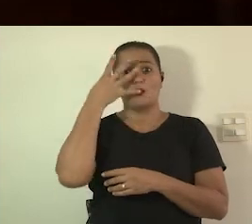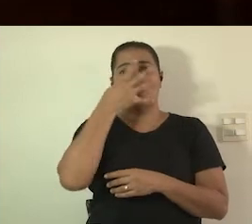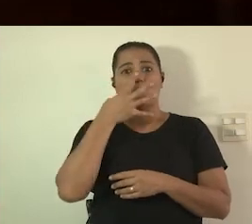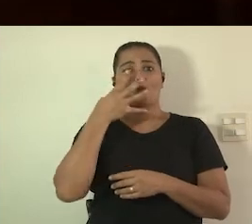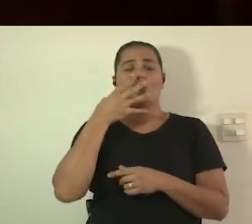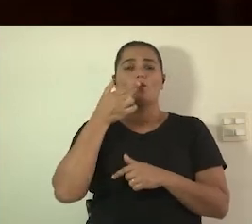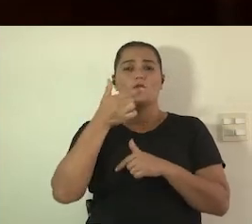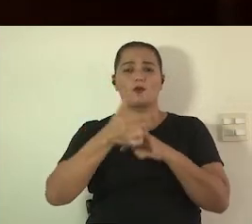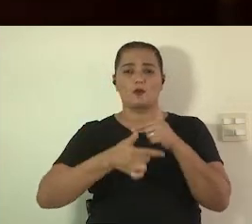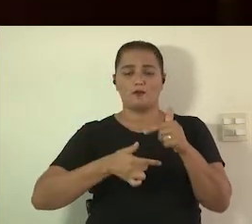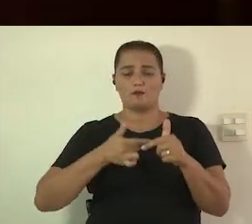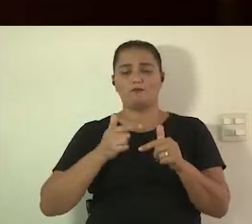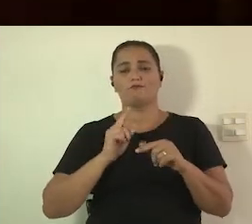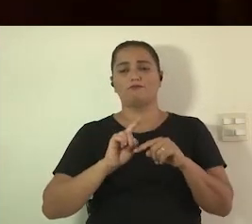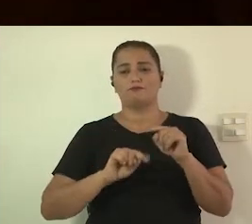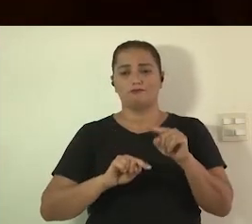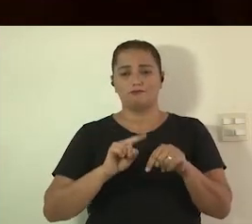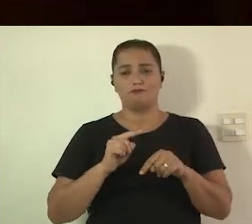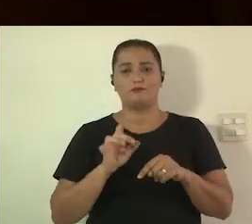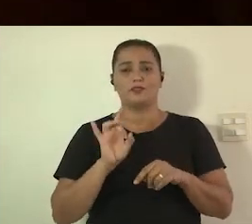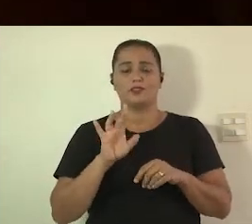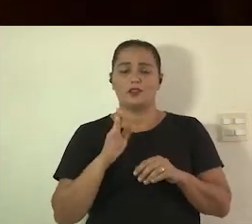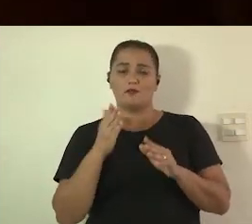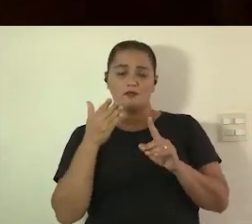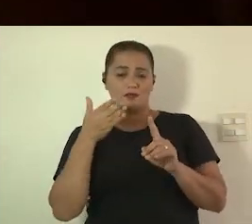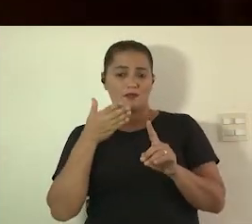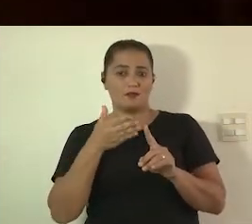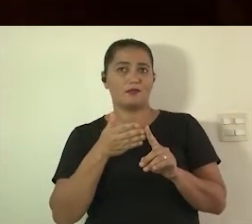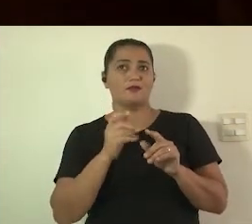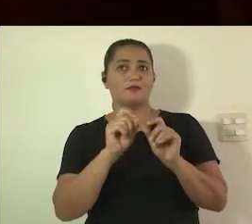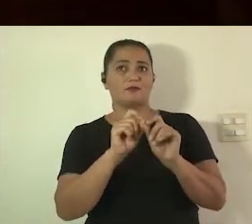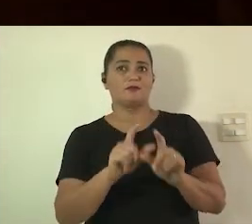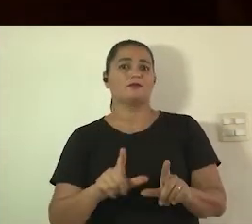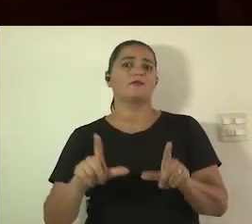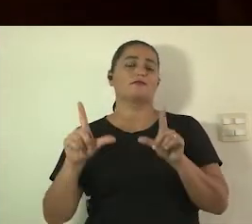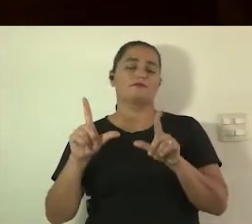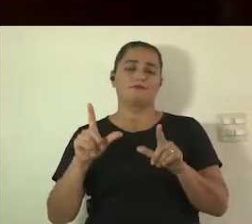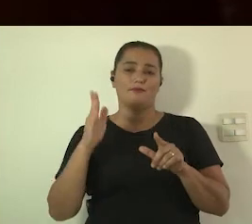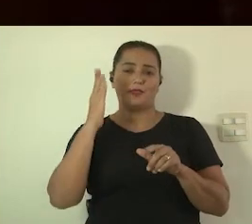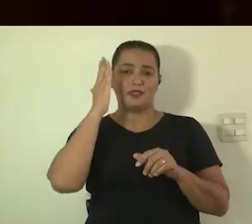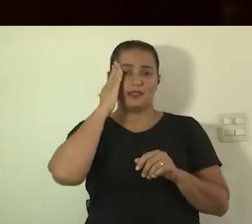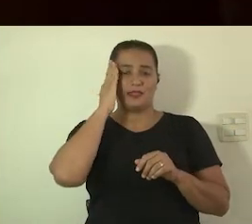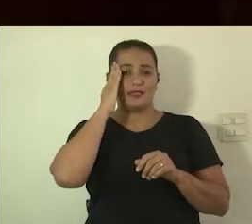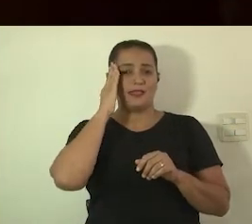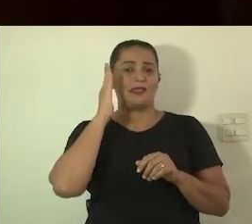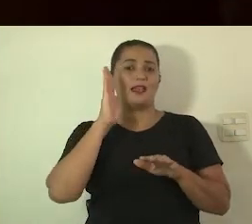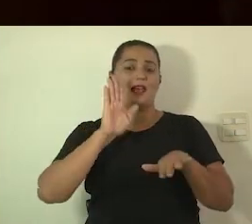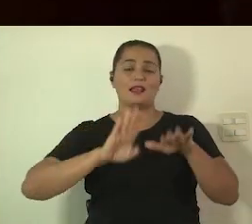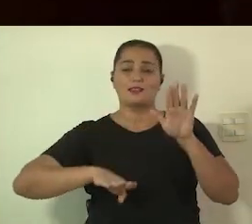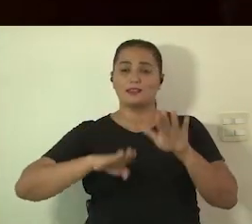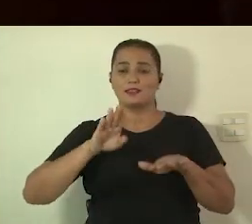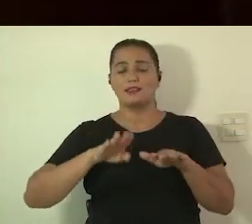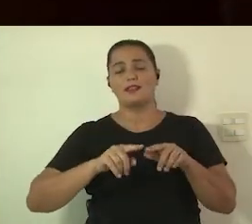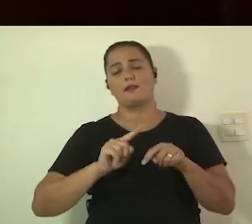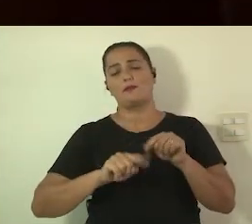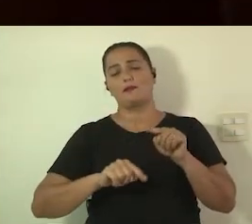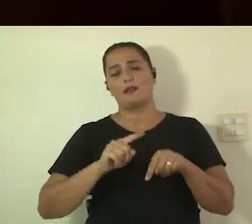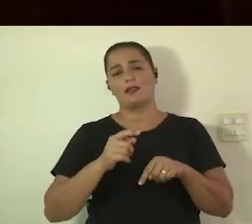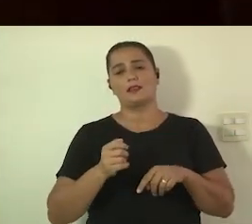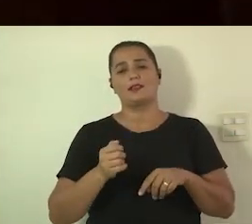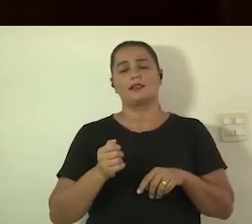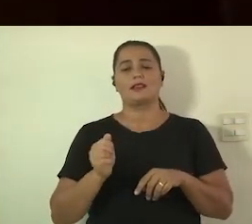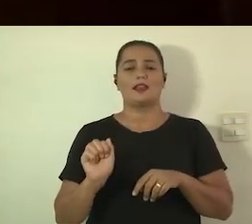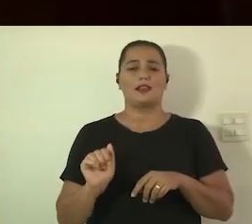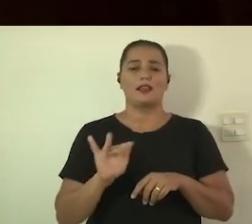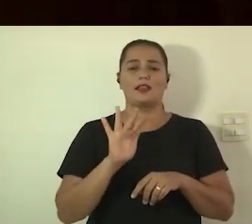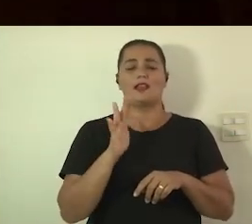trabalhando levar equipamento só pode fazer aquele porque o equipamento tá lá então vocês tem que entender que às vezes o equipamento é muito caro ele tá